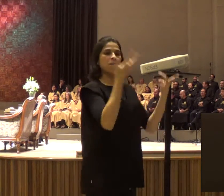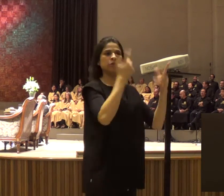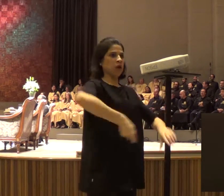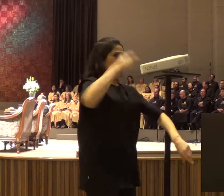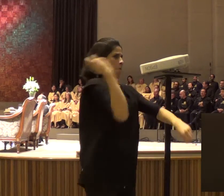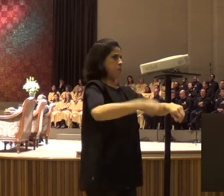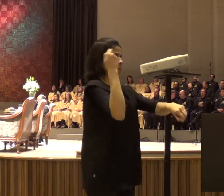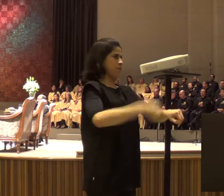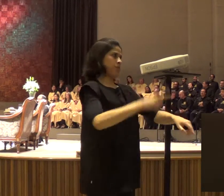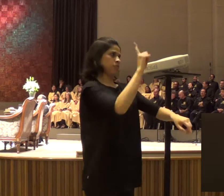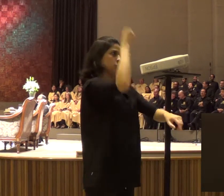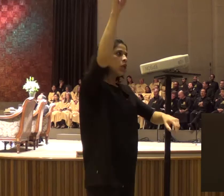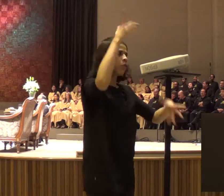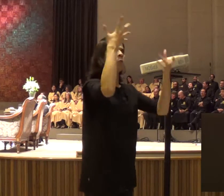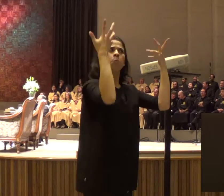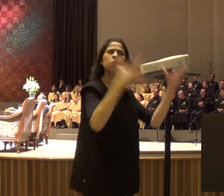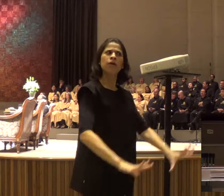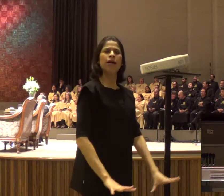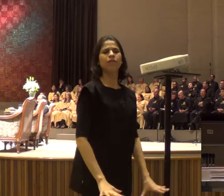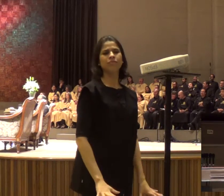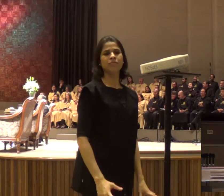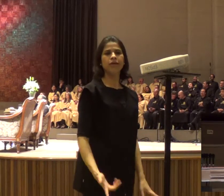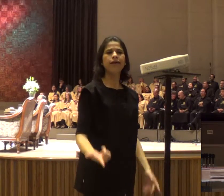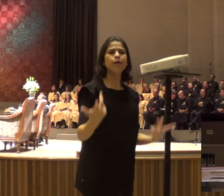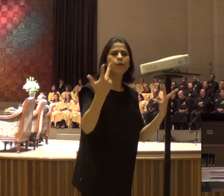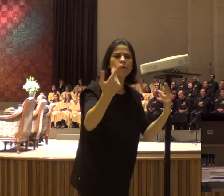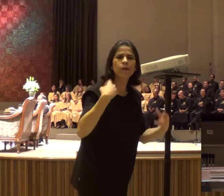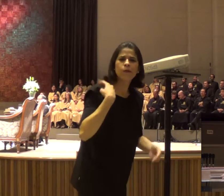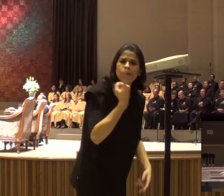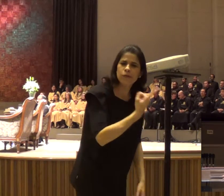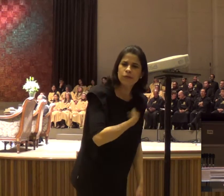maleável, a gente não quer a marreta, mas o único jeito, de quebrar o coração, é com a marreta,